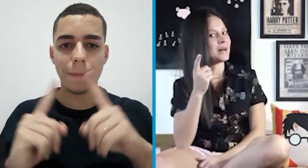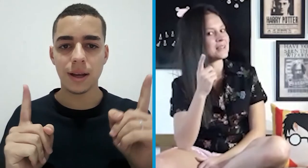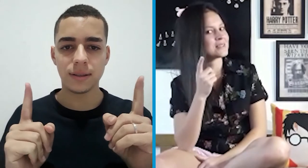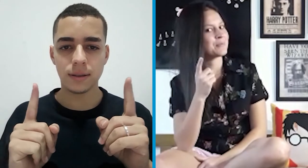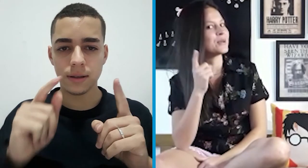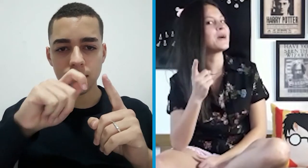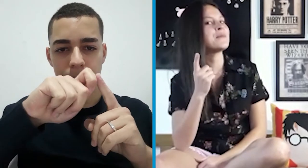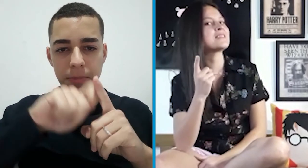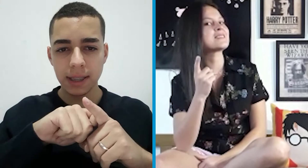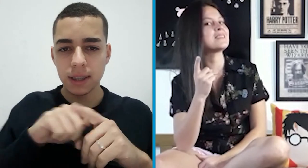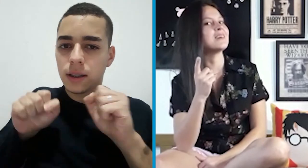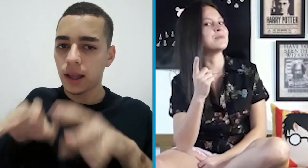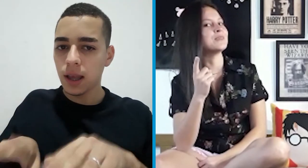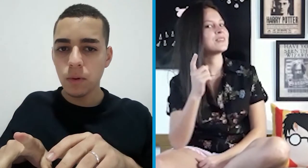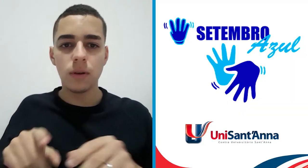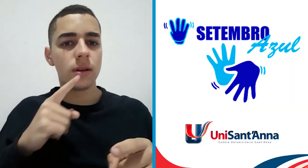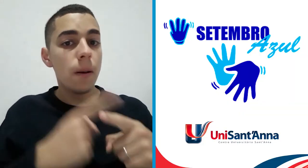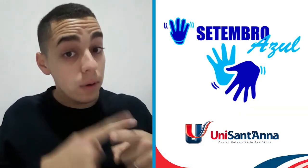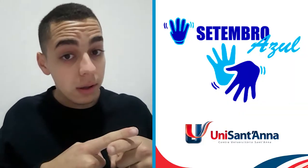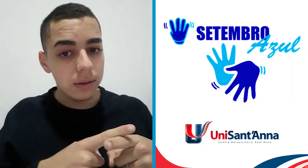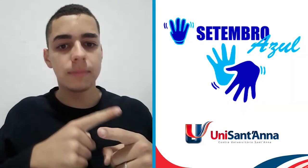Mas, por que o mês de setembro?